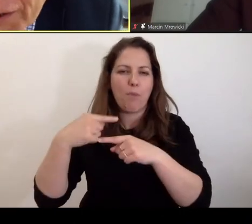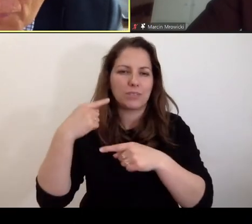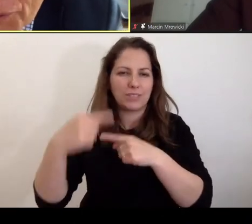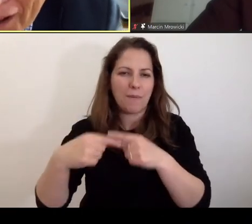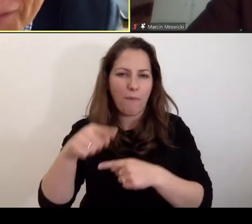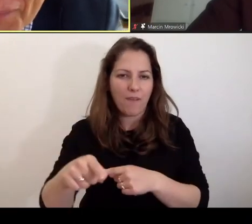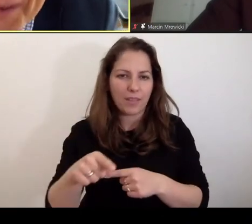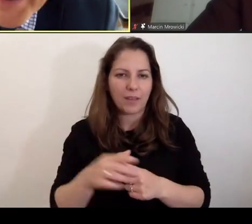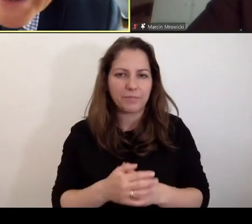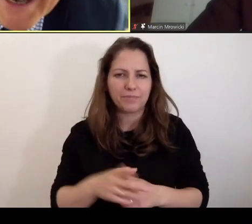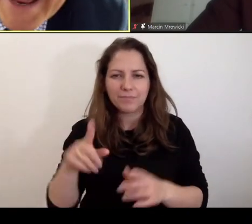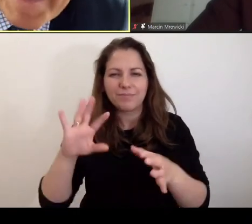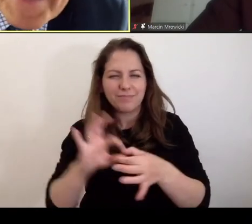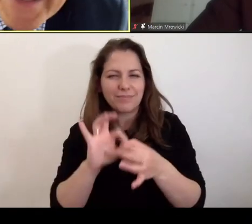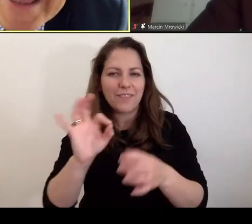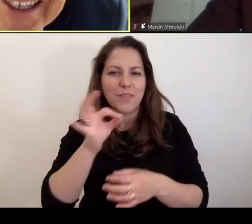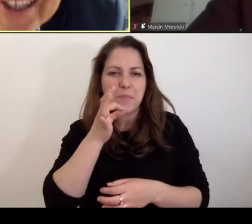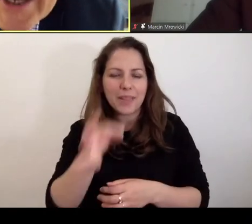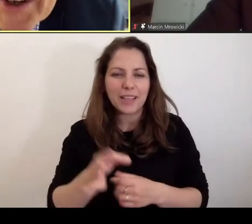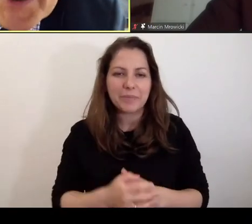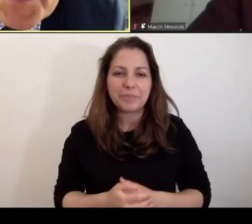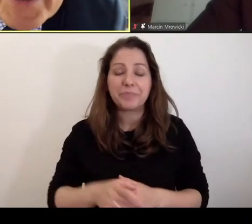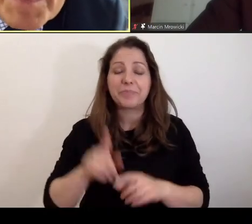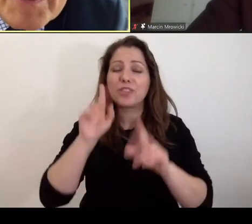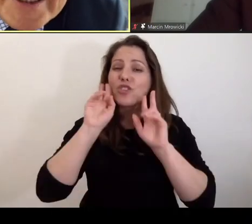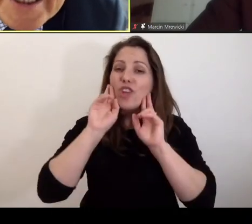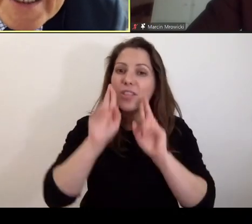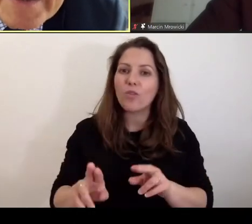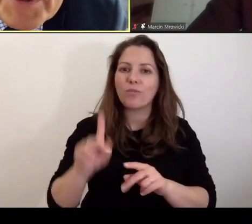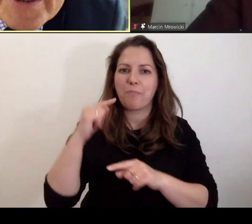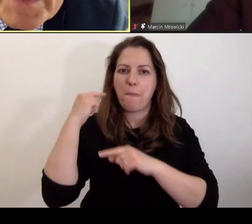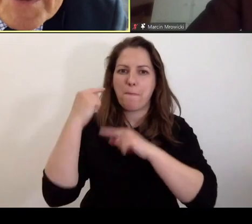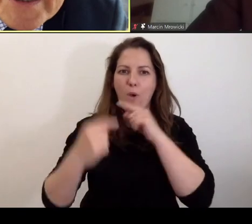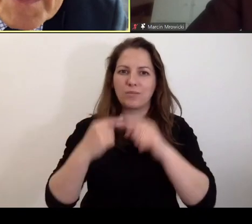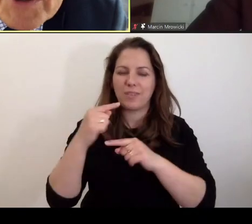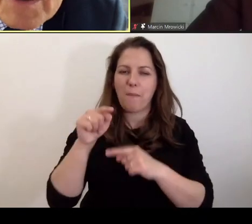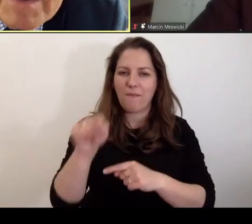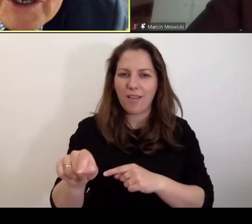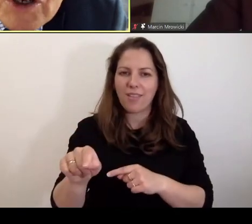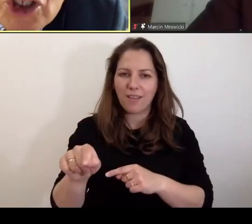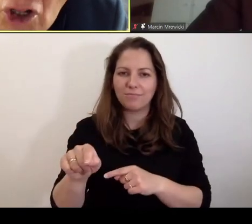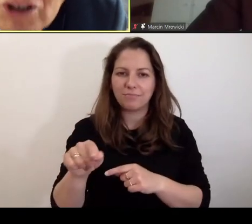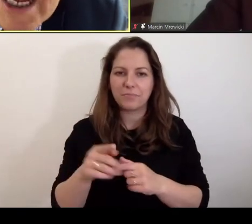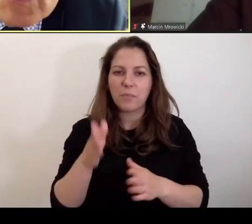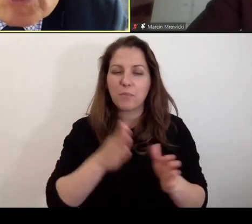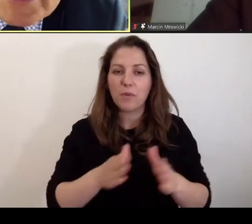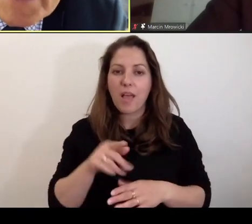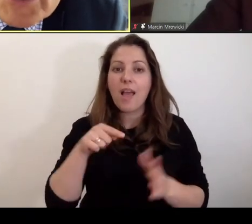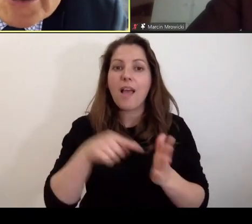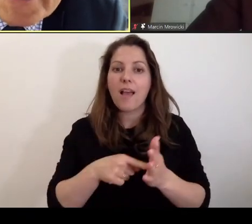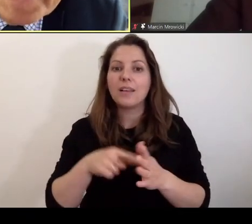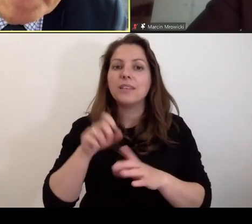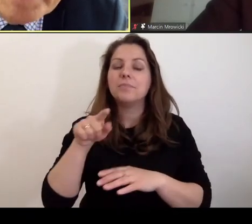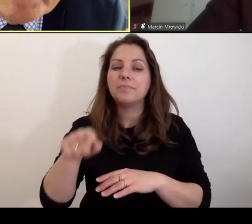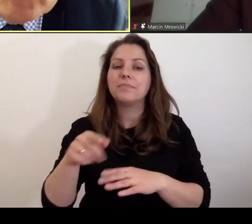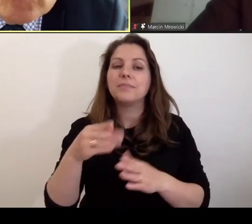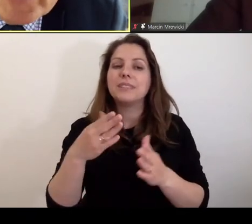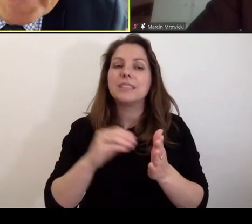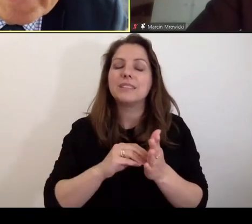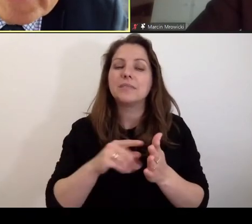bliższy pańskiego pytania właśnie, nad rzetelnością postępowania przygotowawczego. I stąd znalazły się zapisy,